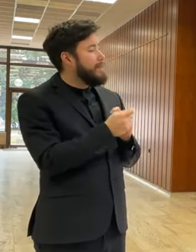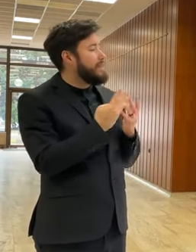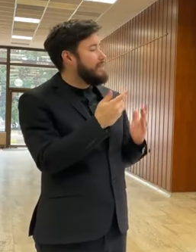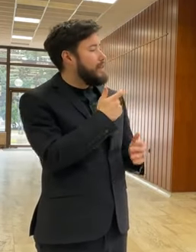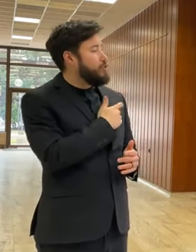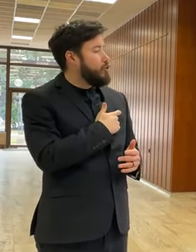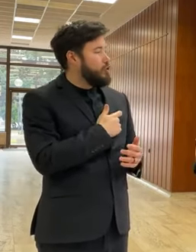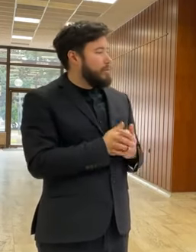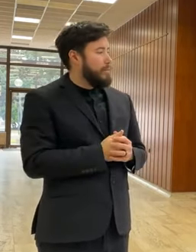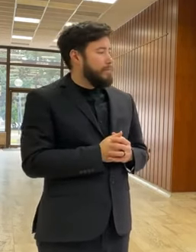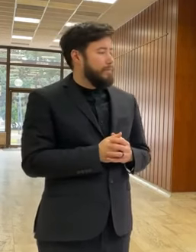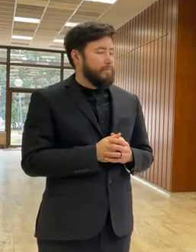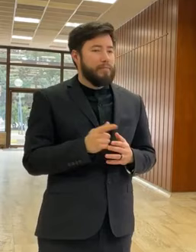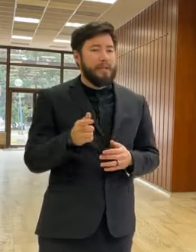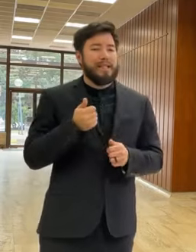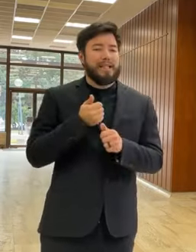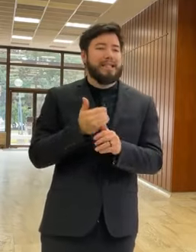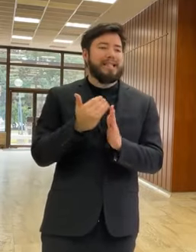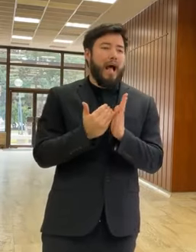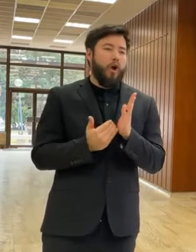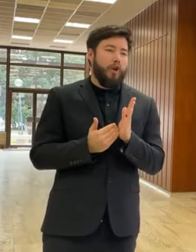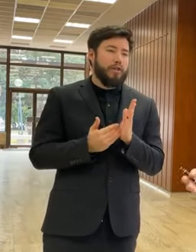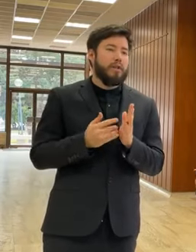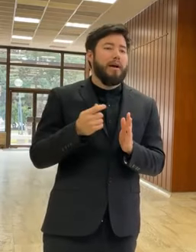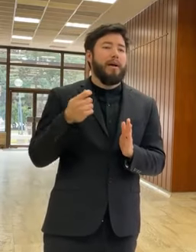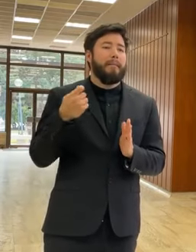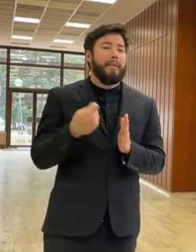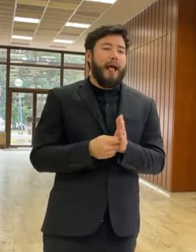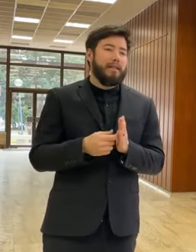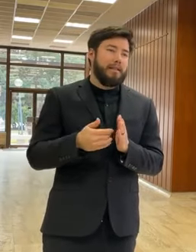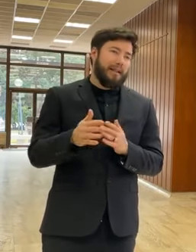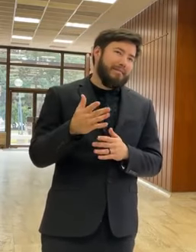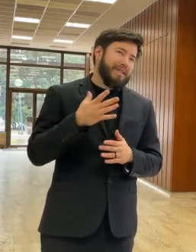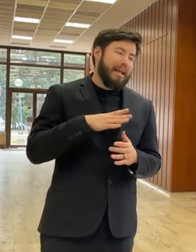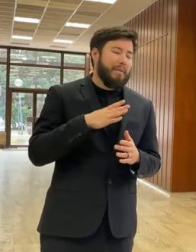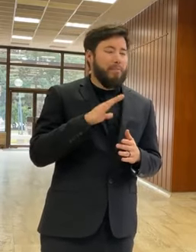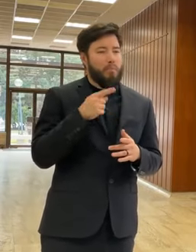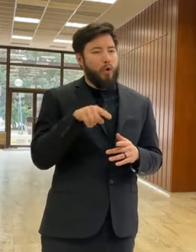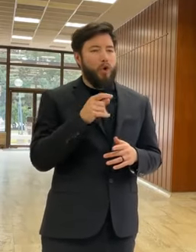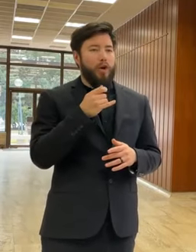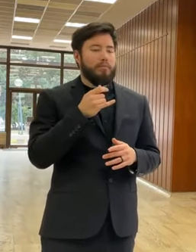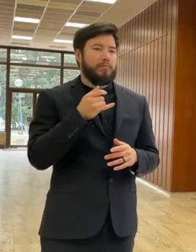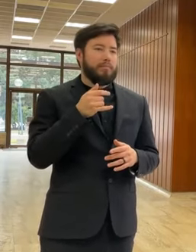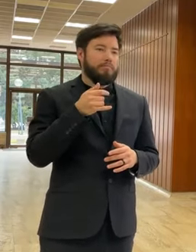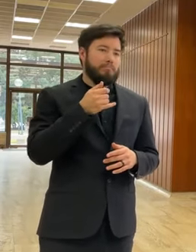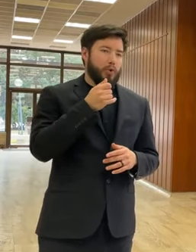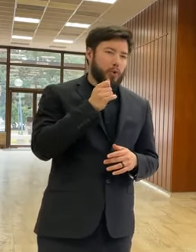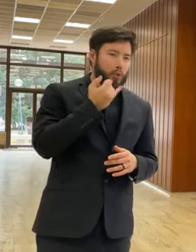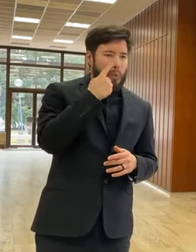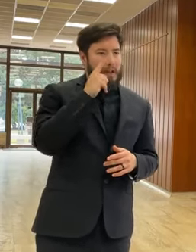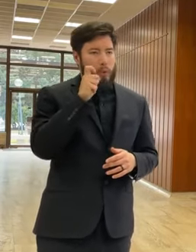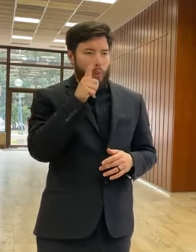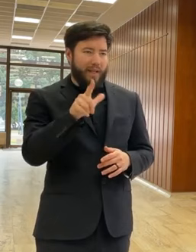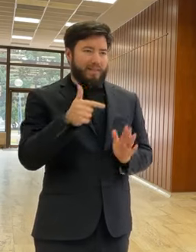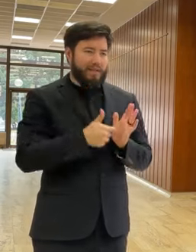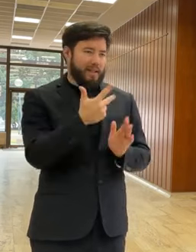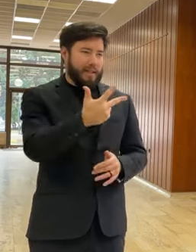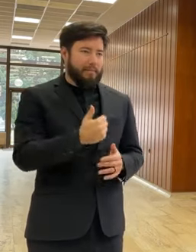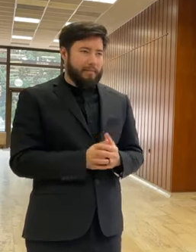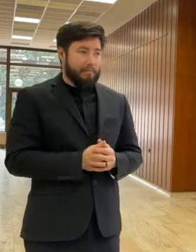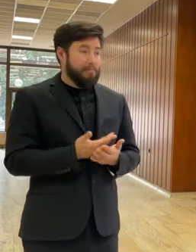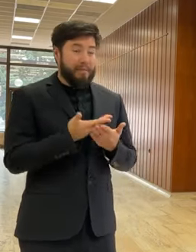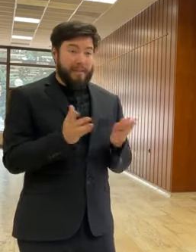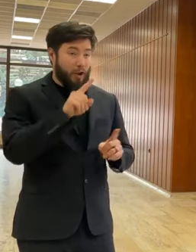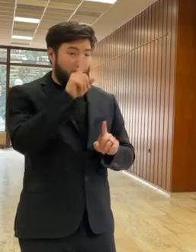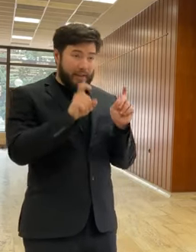19 roční? No, od účinnosti zákona, ťažko predikovať, ale chceli by sme to od polovičky roka. Tohto? Toto. Ak